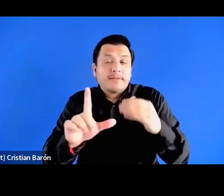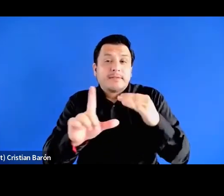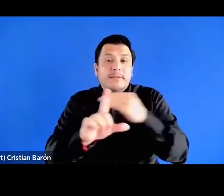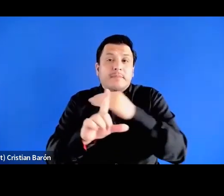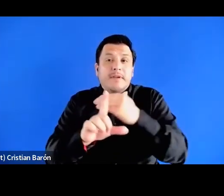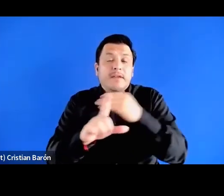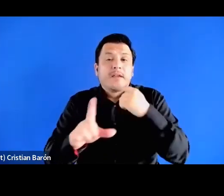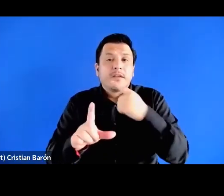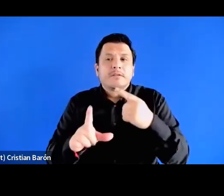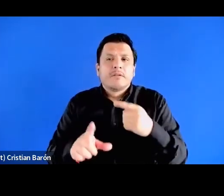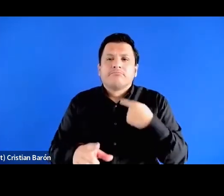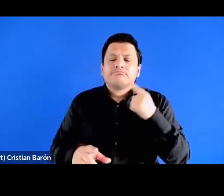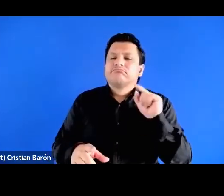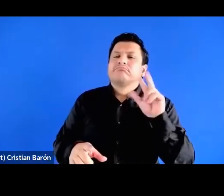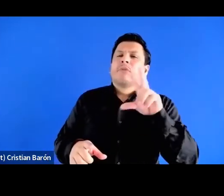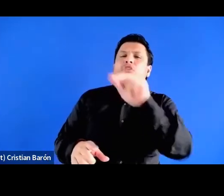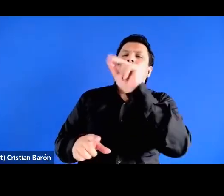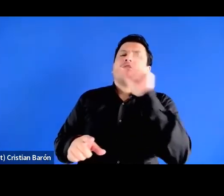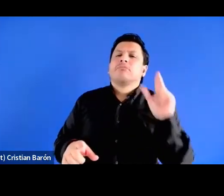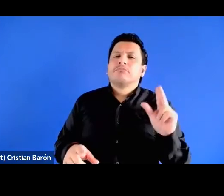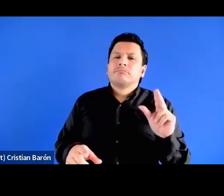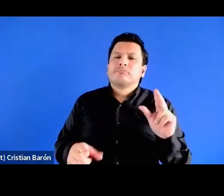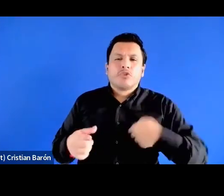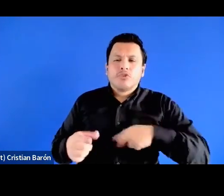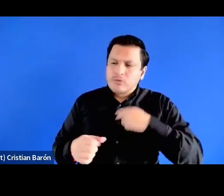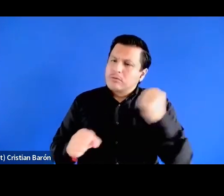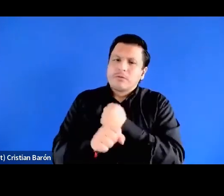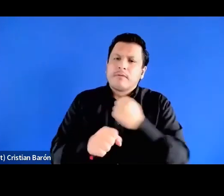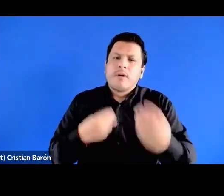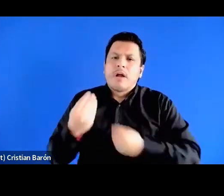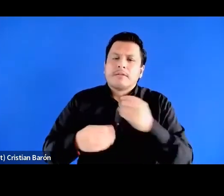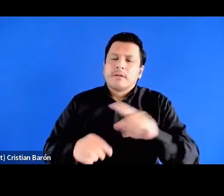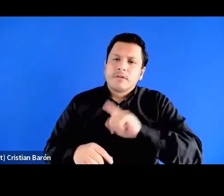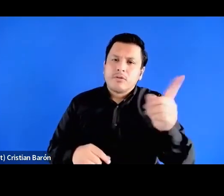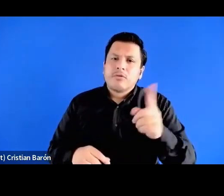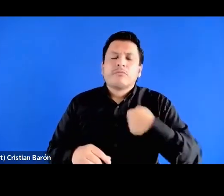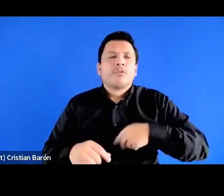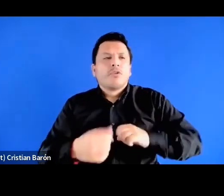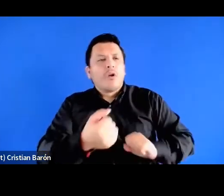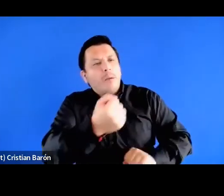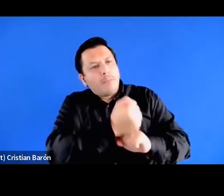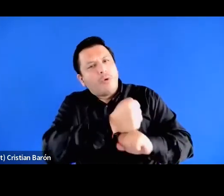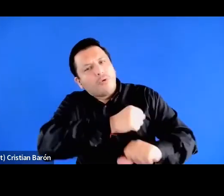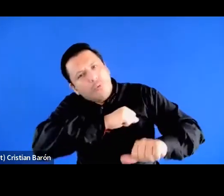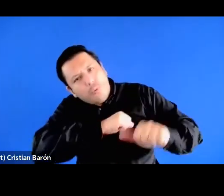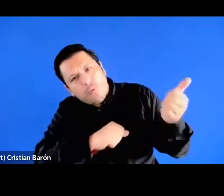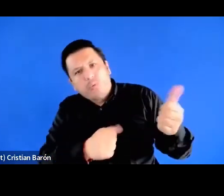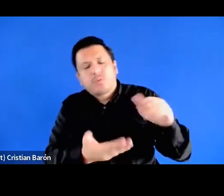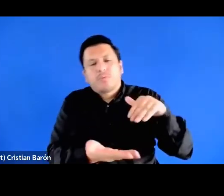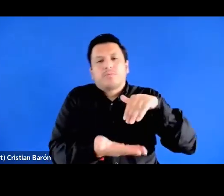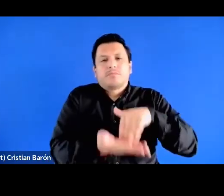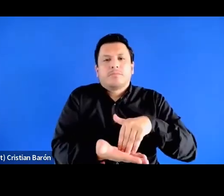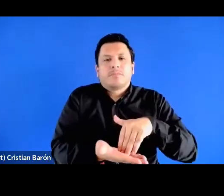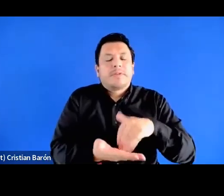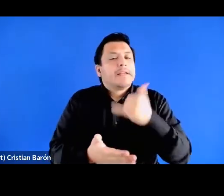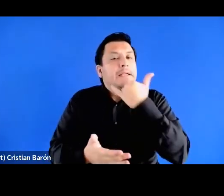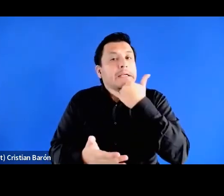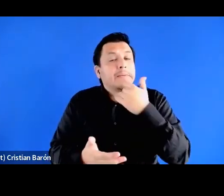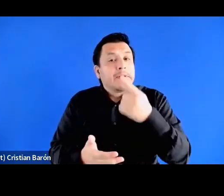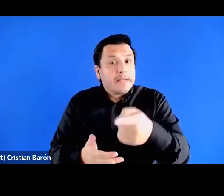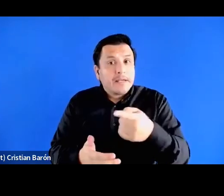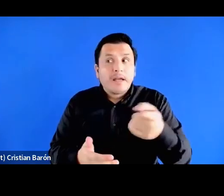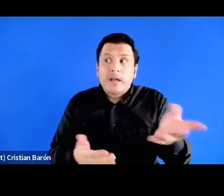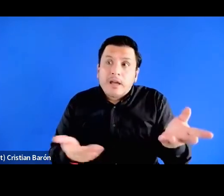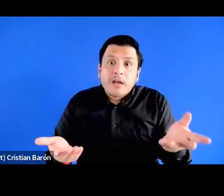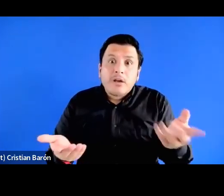no? ¿No? Que no vamos a hacer ese trabajo. Que vamos a apoyar desde otro lugar. Y creo que eso es, o solo